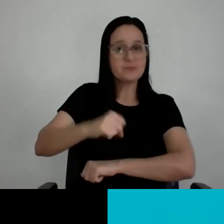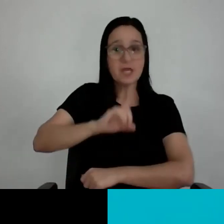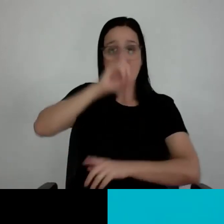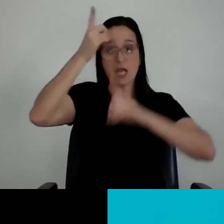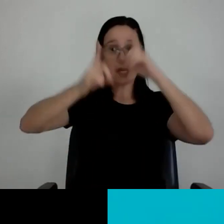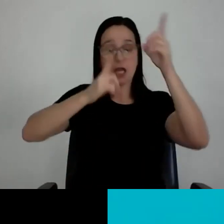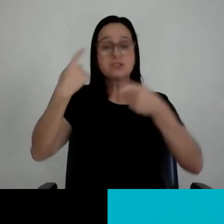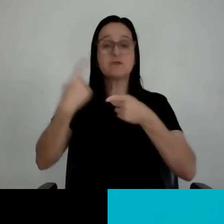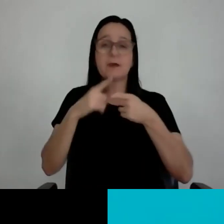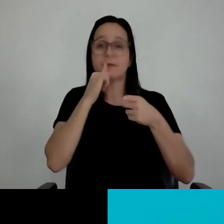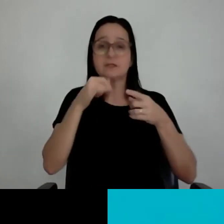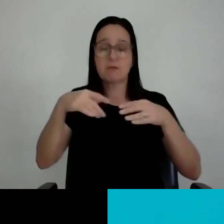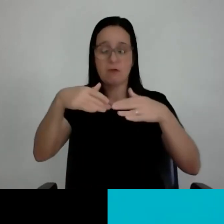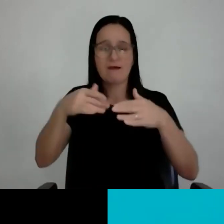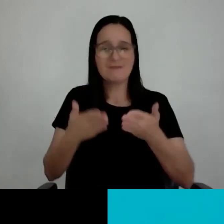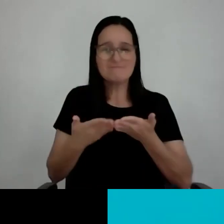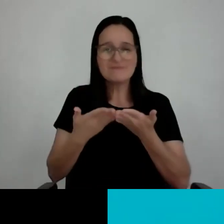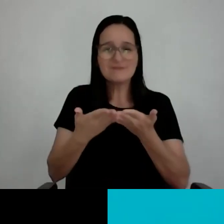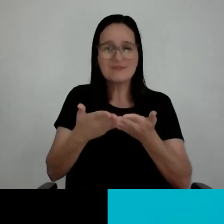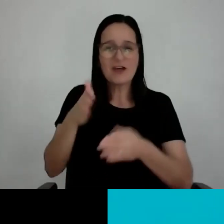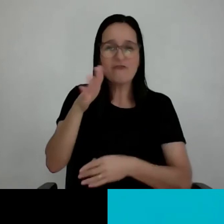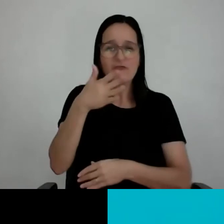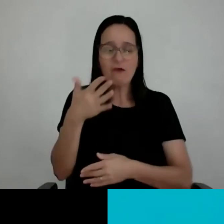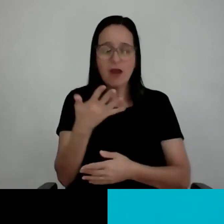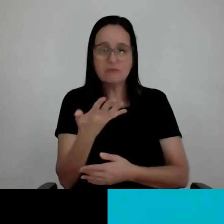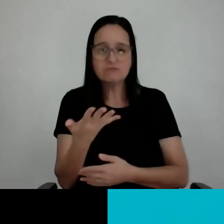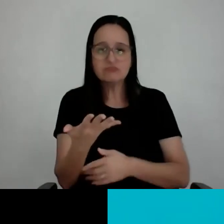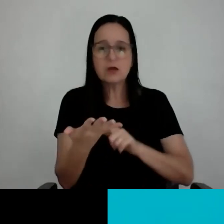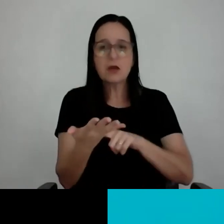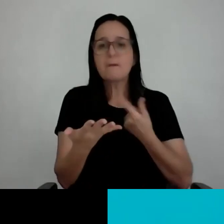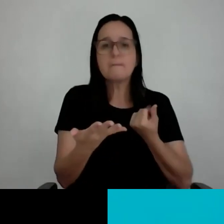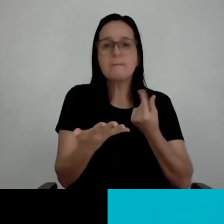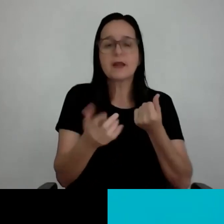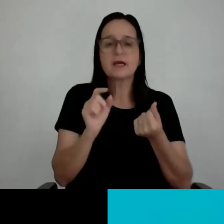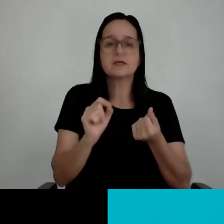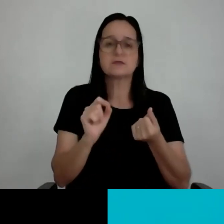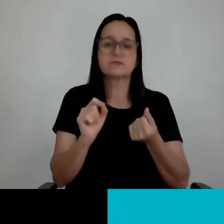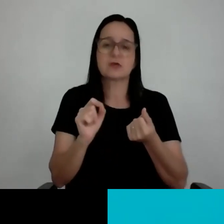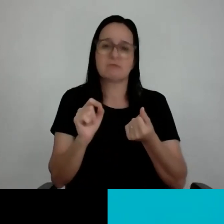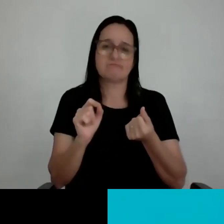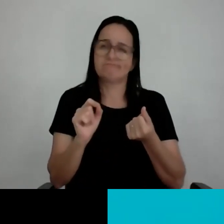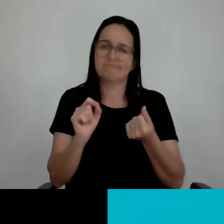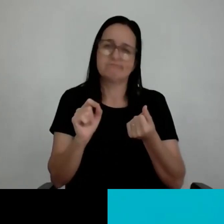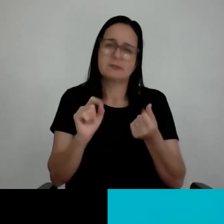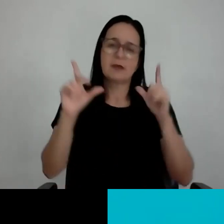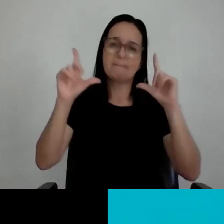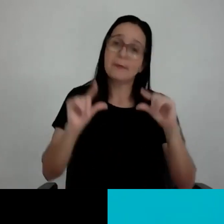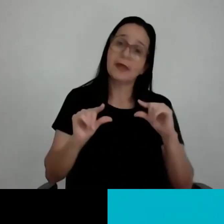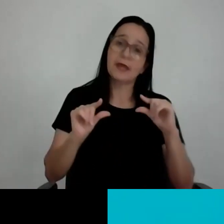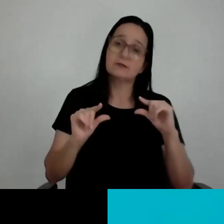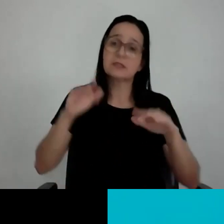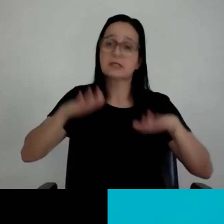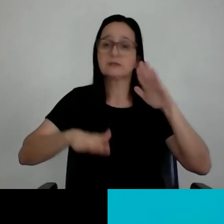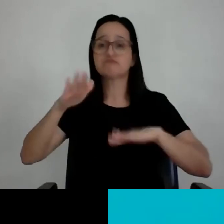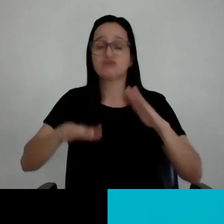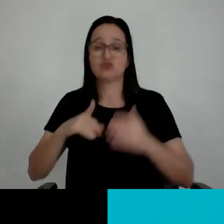folha, desse palco da folha, foi irrisório comparado a qualquer edificação que se faça, de pequeno, de médio ou de grande porte.